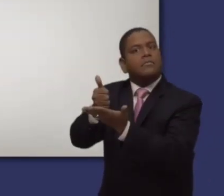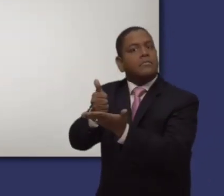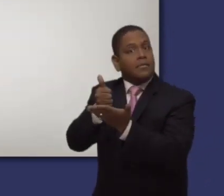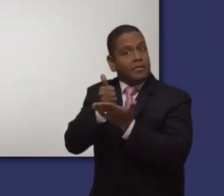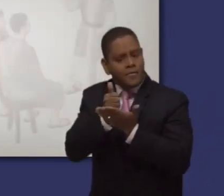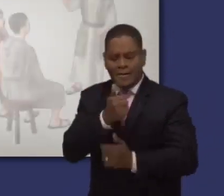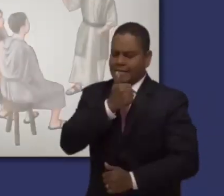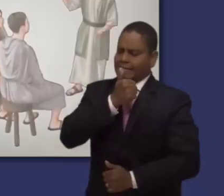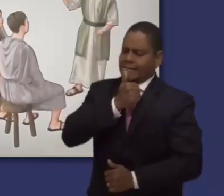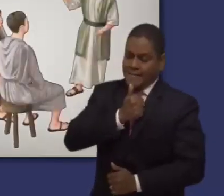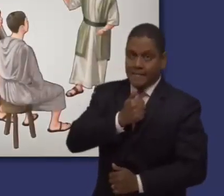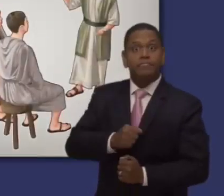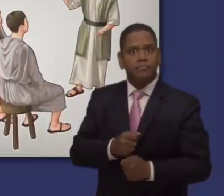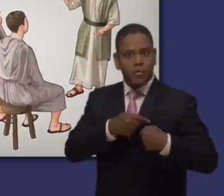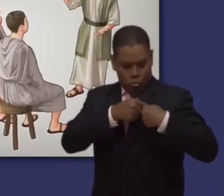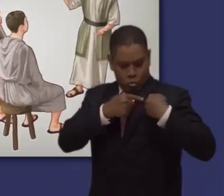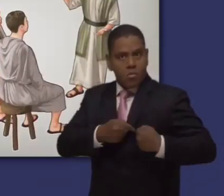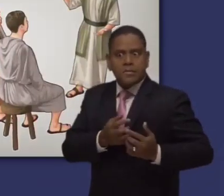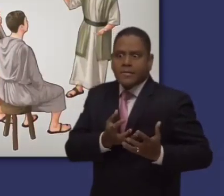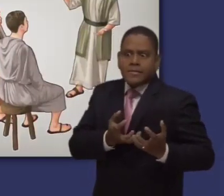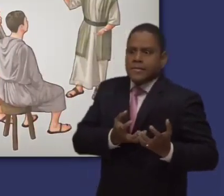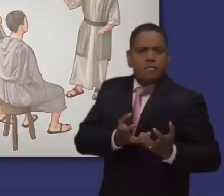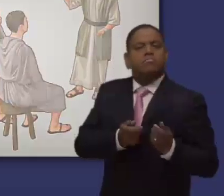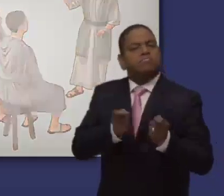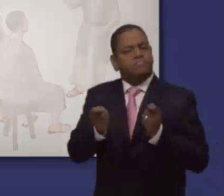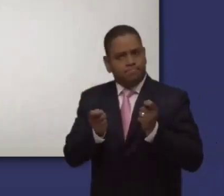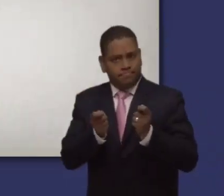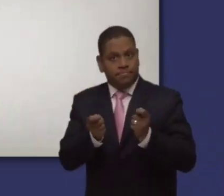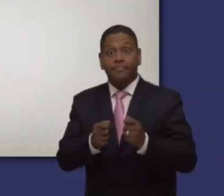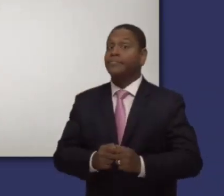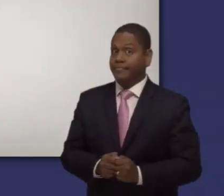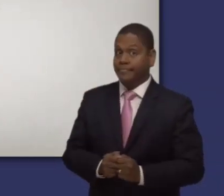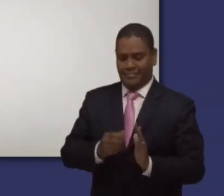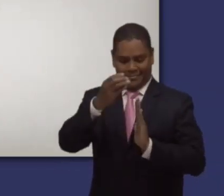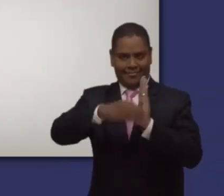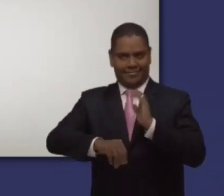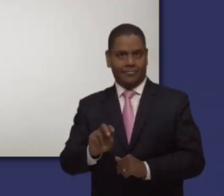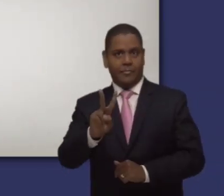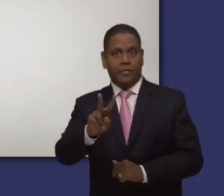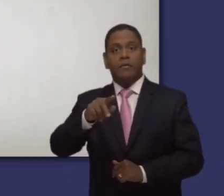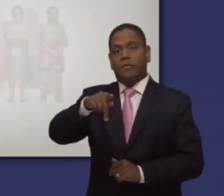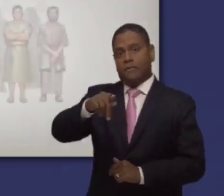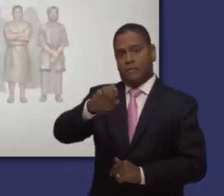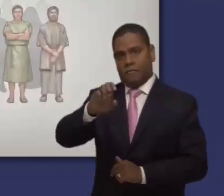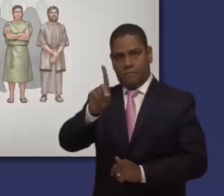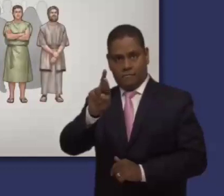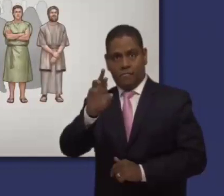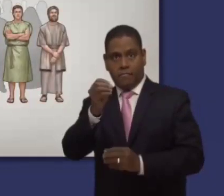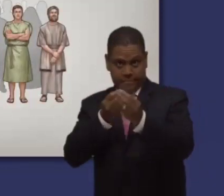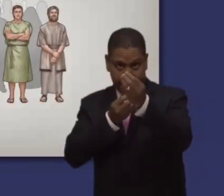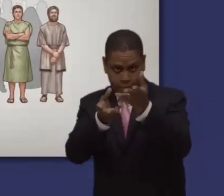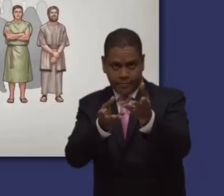Jehová con empeño y protegerse de los malos deseos. En el capítulo dos, el apóstol dice que los